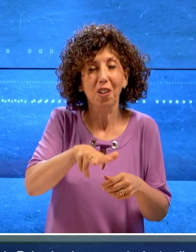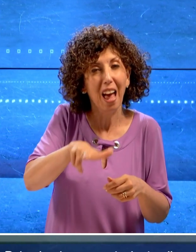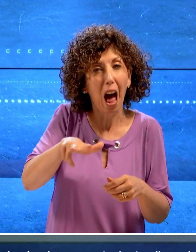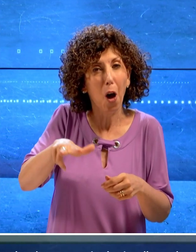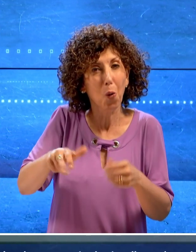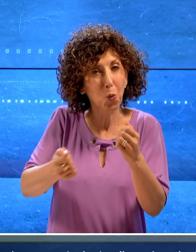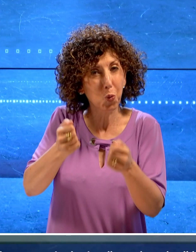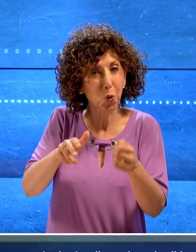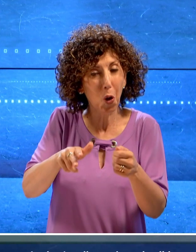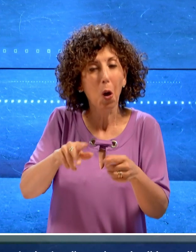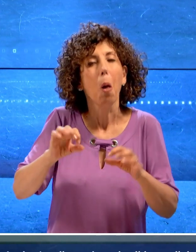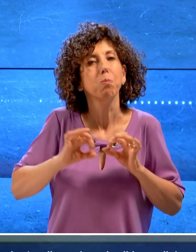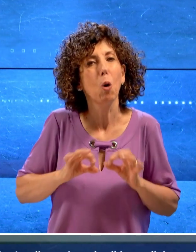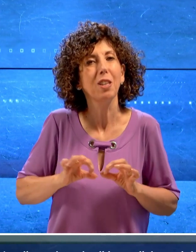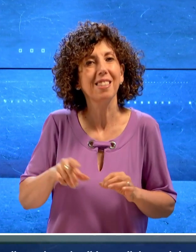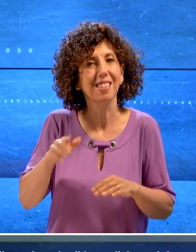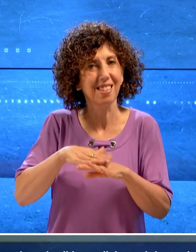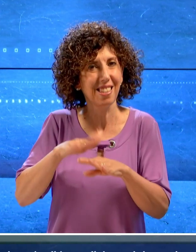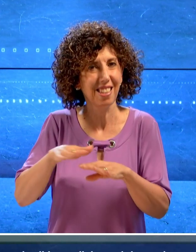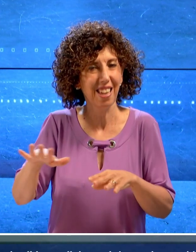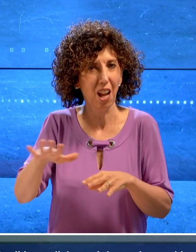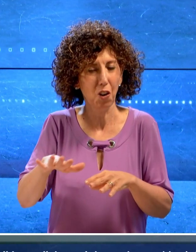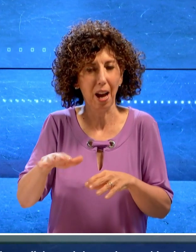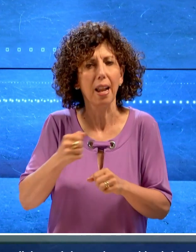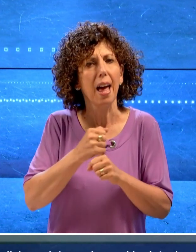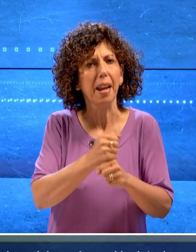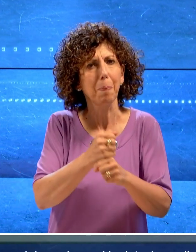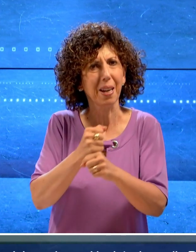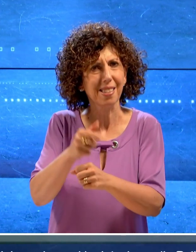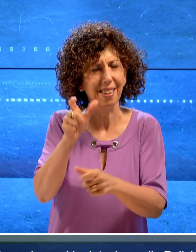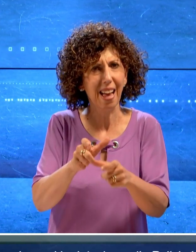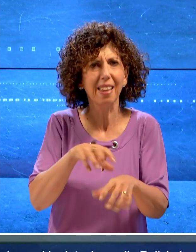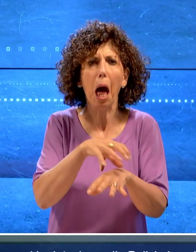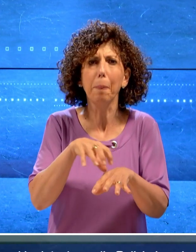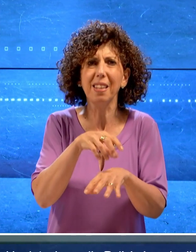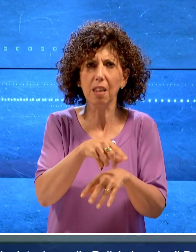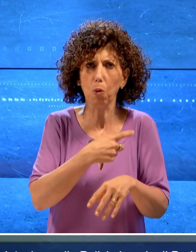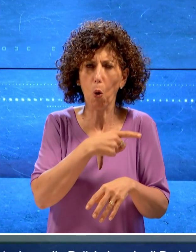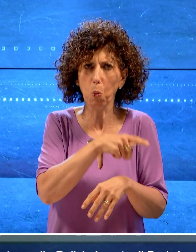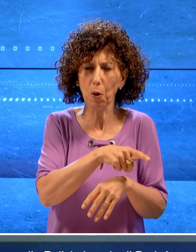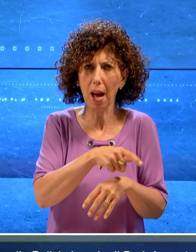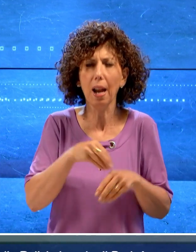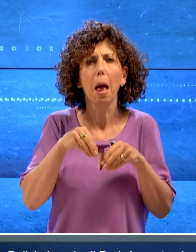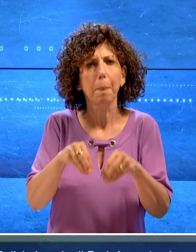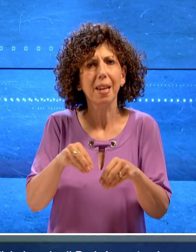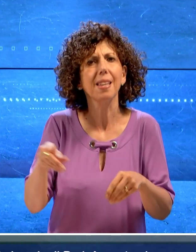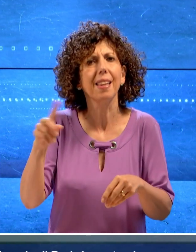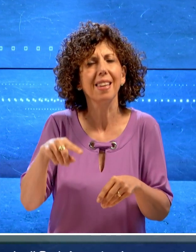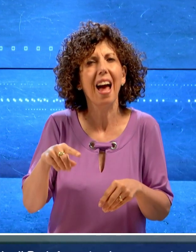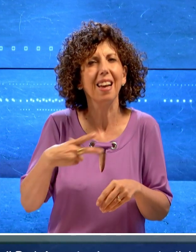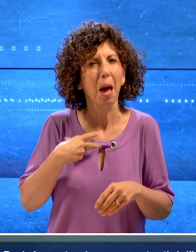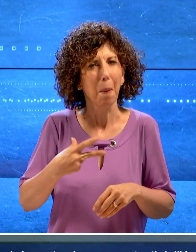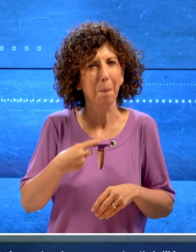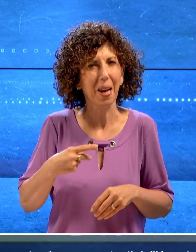dotazione alla polizia locale accanto ai rappresentanti dell'amministrazione comunale presenti anche Don